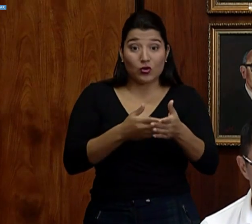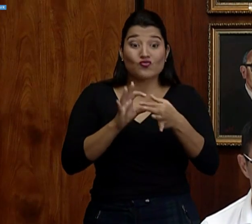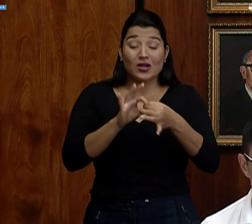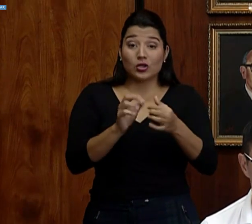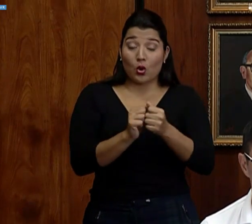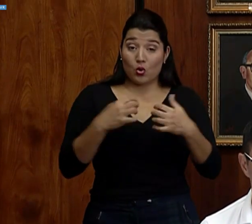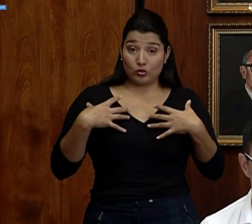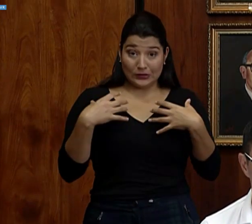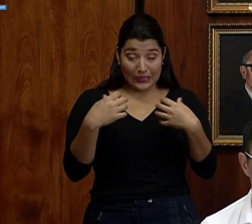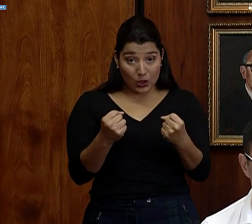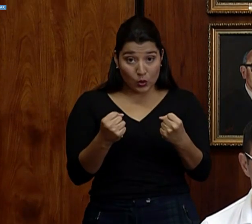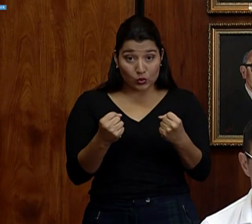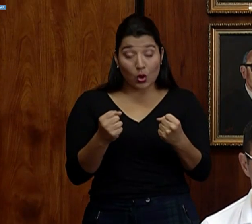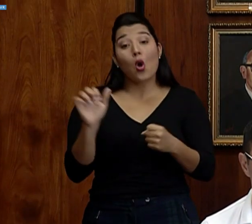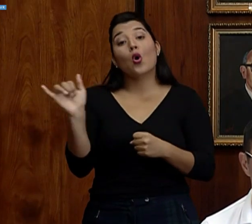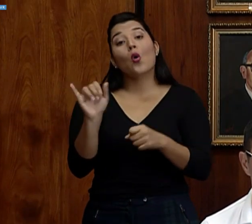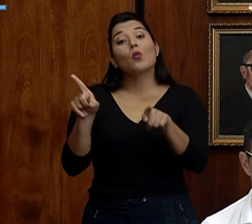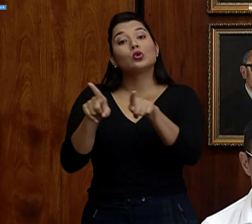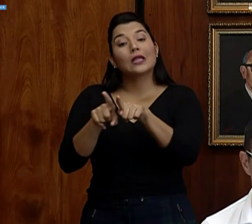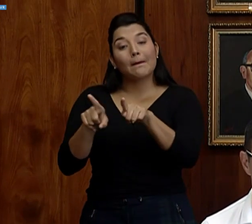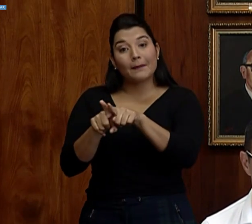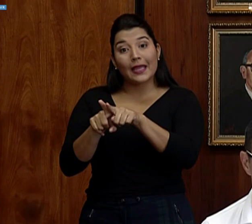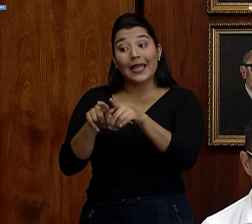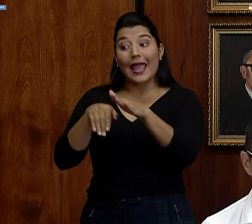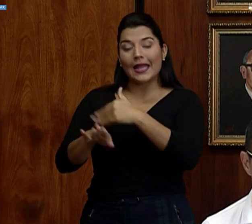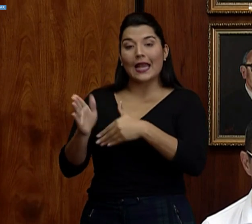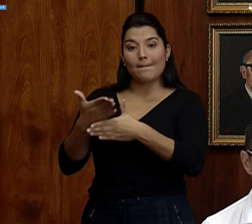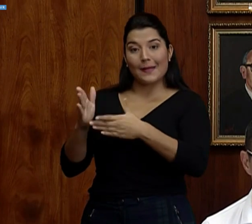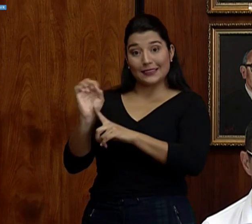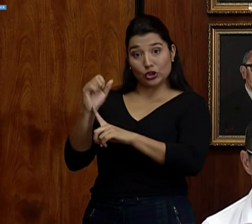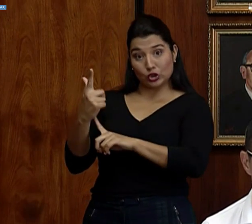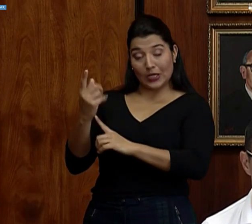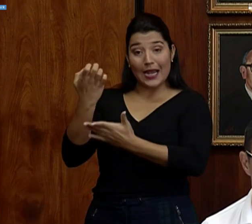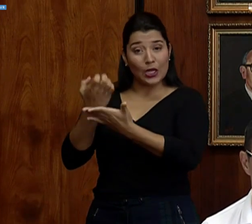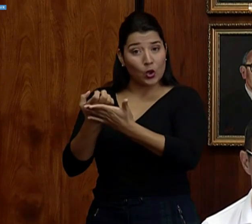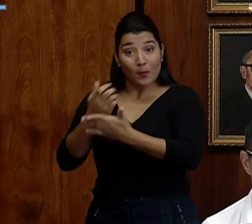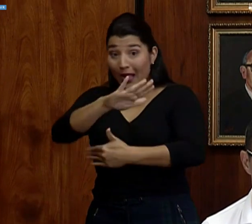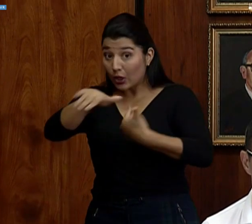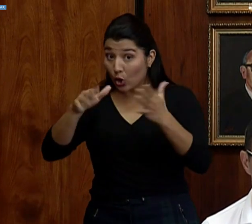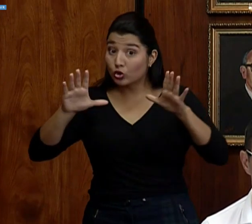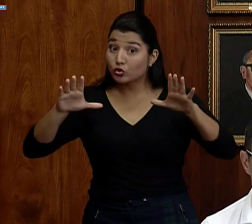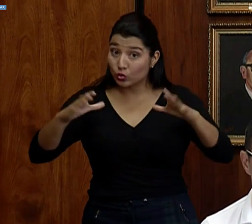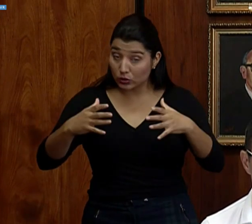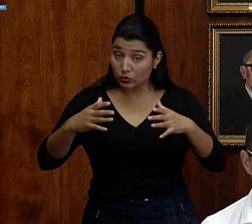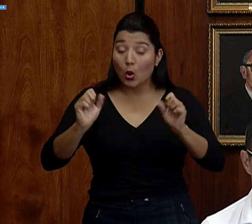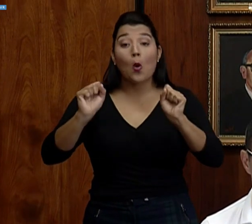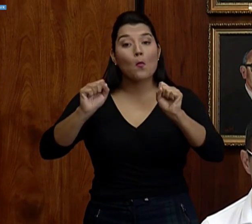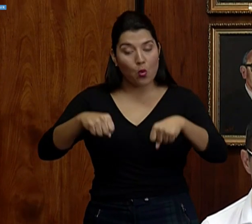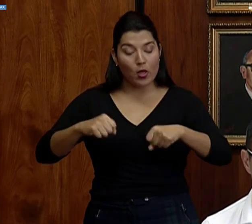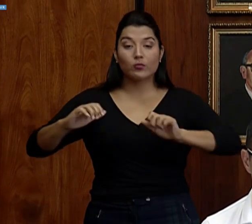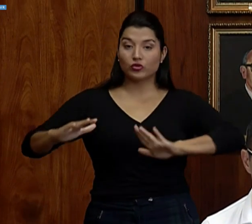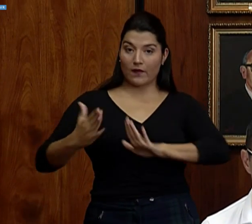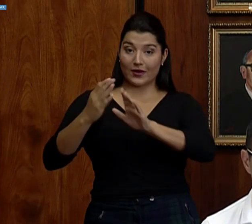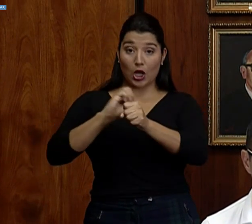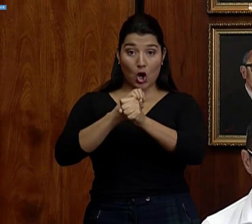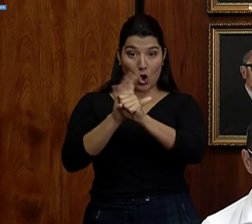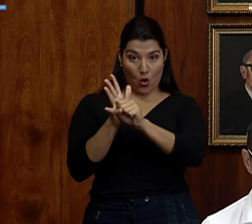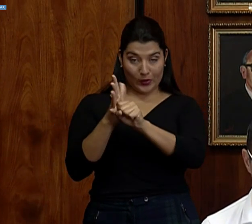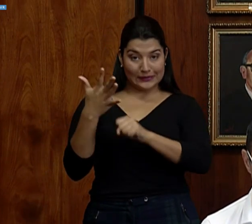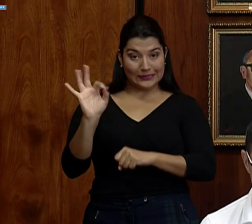de salud como también en la parte social y económica. Todos unidos podemos hacerle frente al COVID